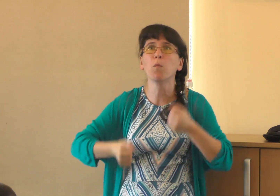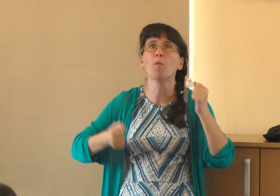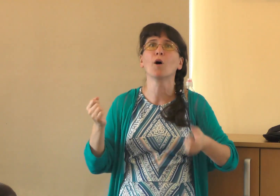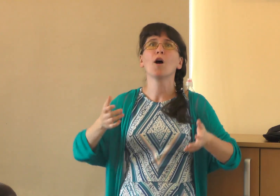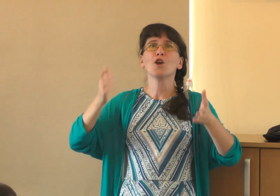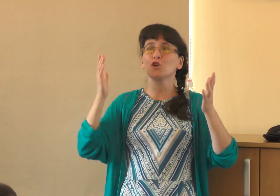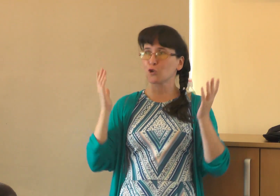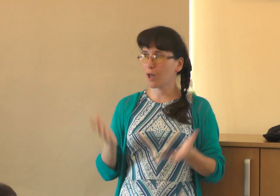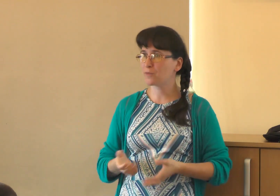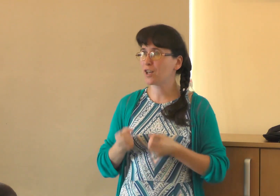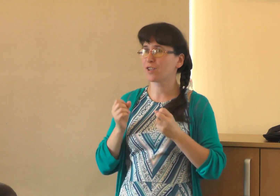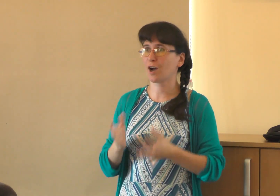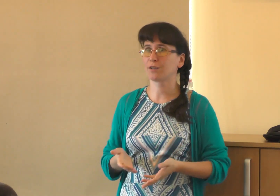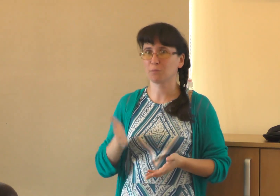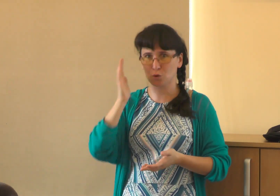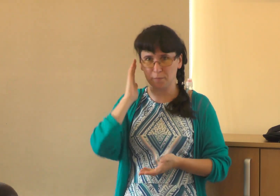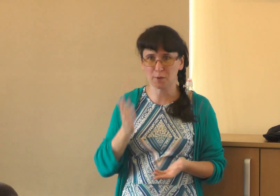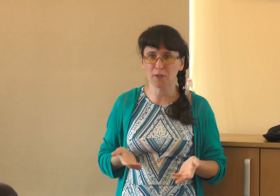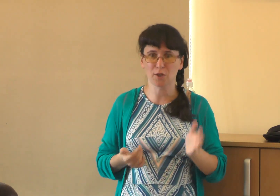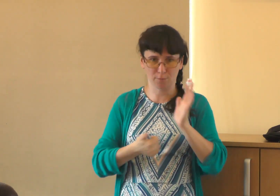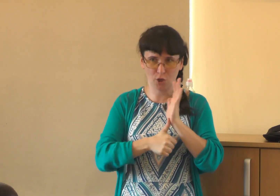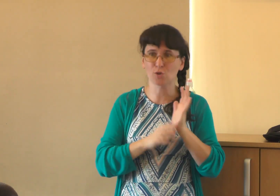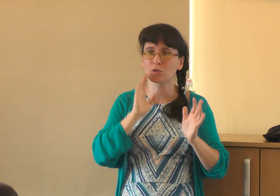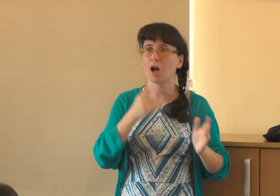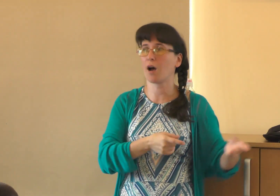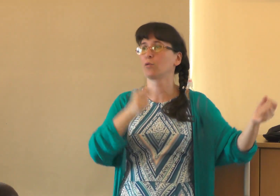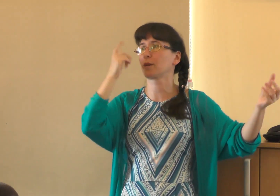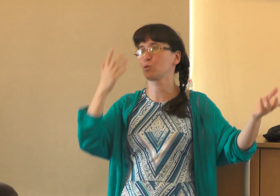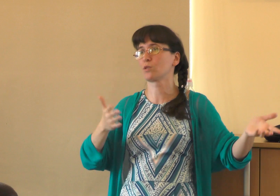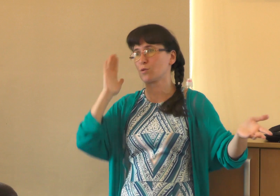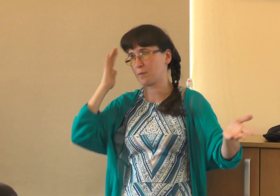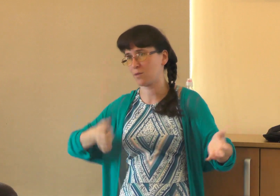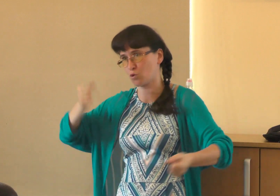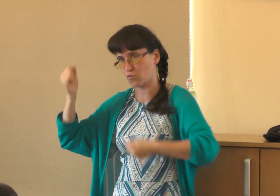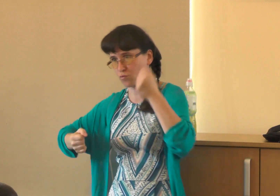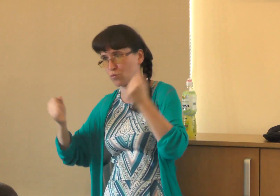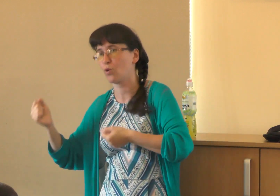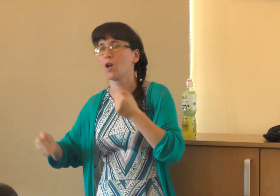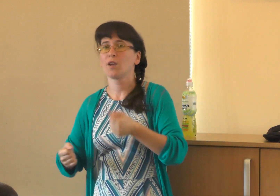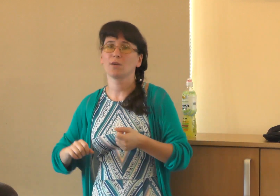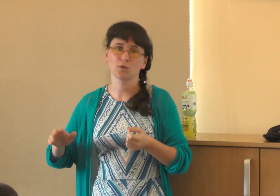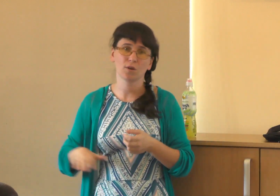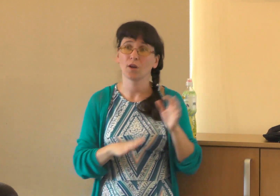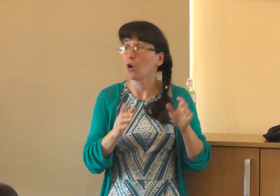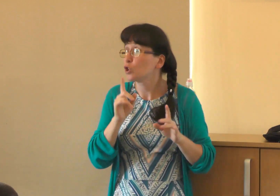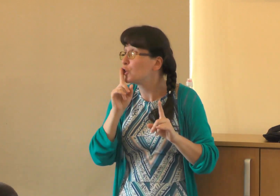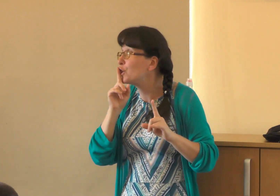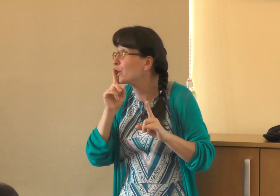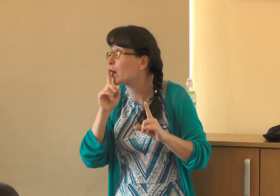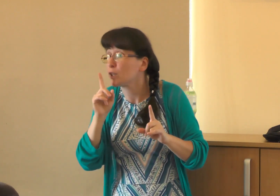что нам делать, как, ну, как спать, waiting 6 утра, а он проснулся, спать, и он говорит, тихо,